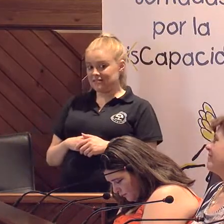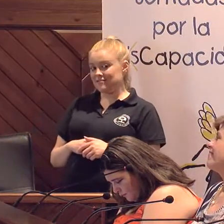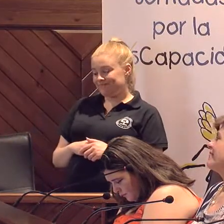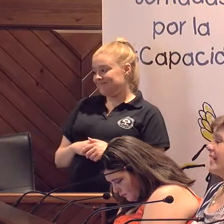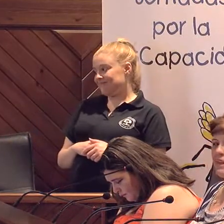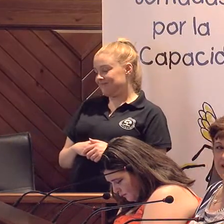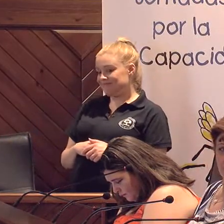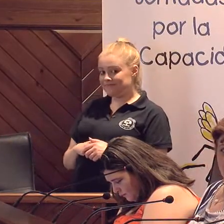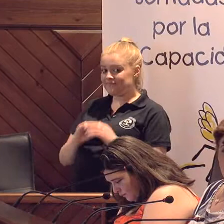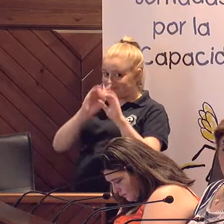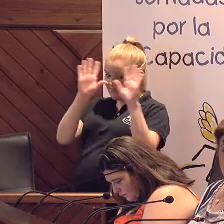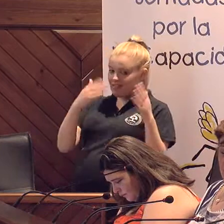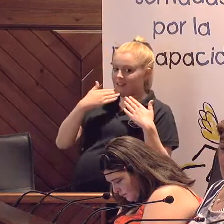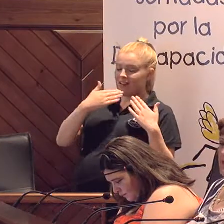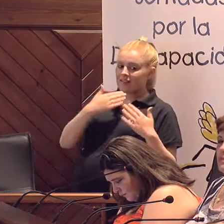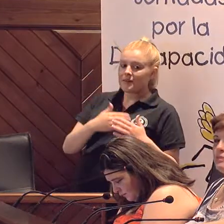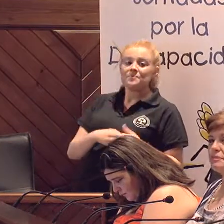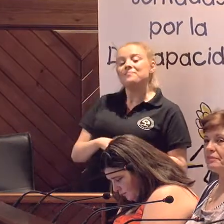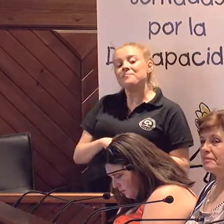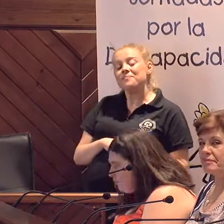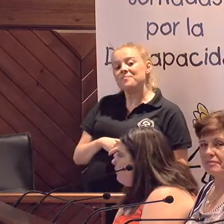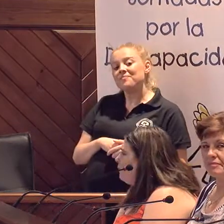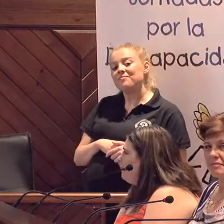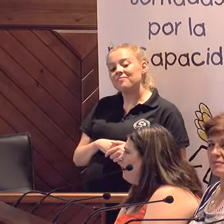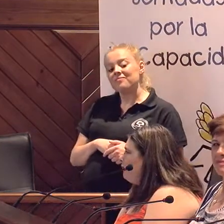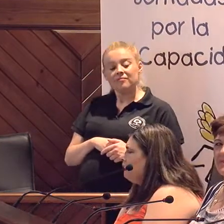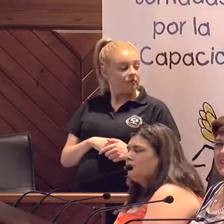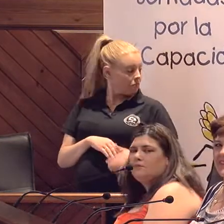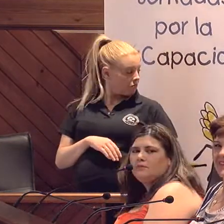Ya, ya, ya, Muchas gracias.